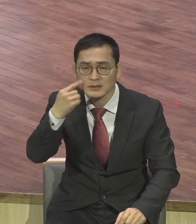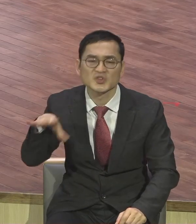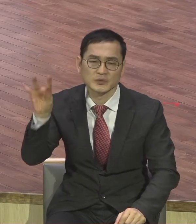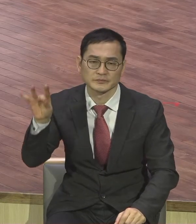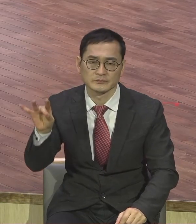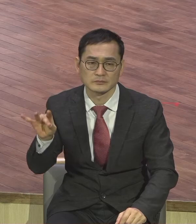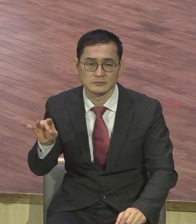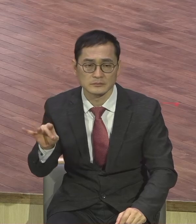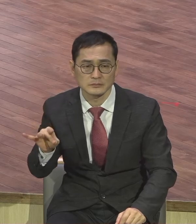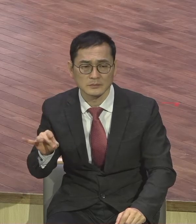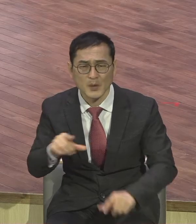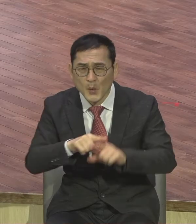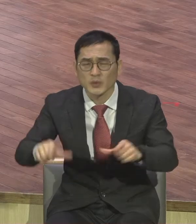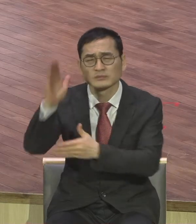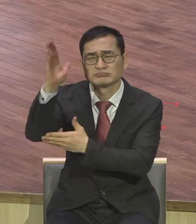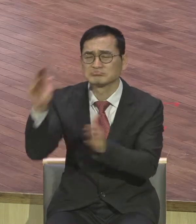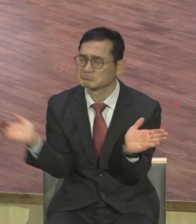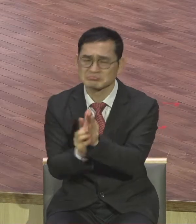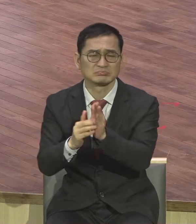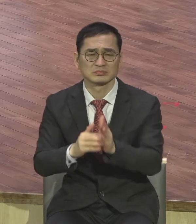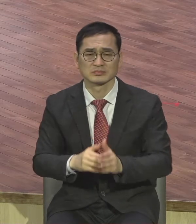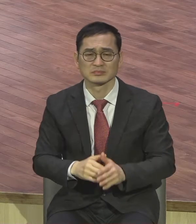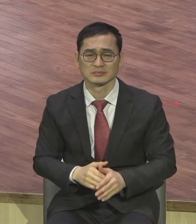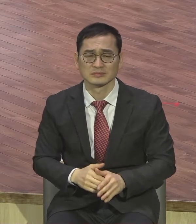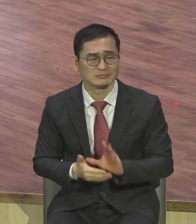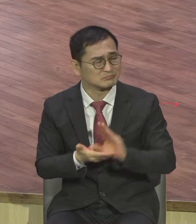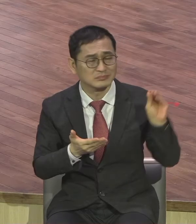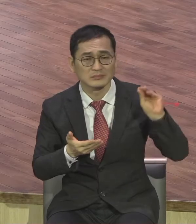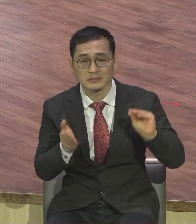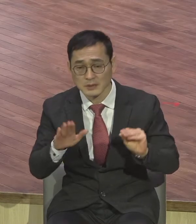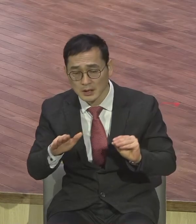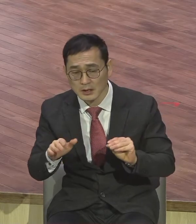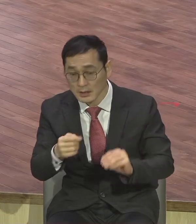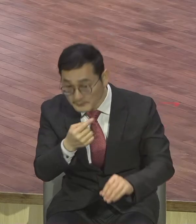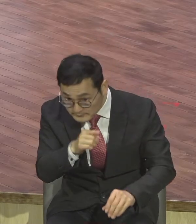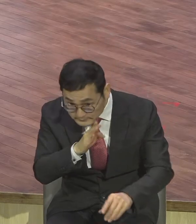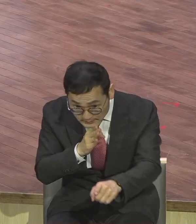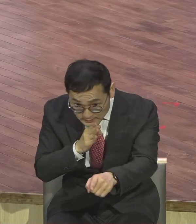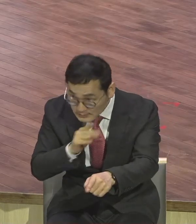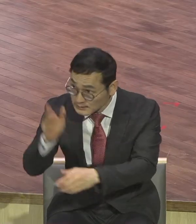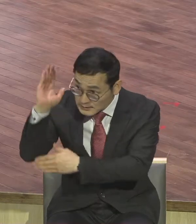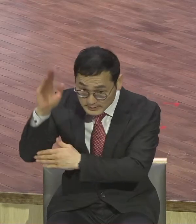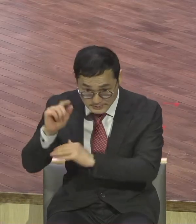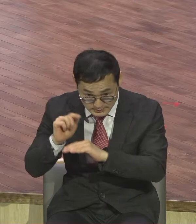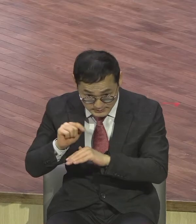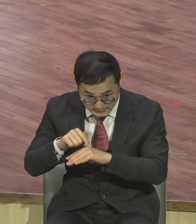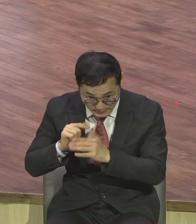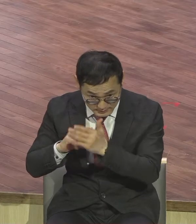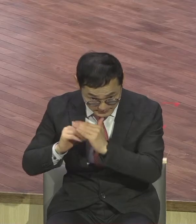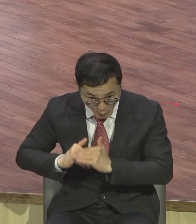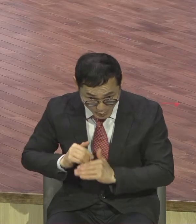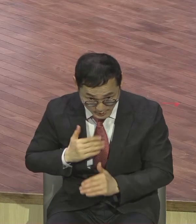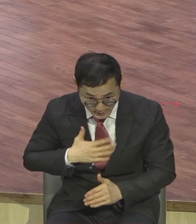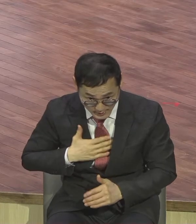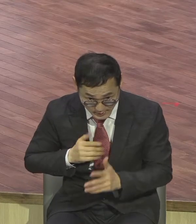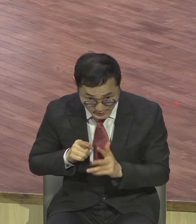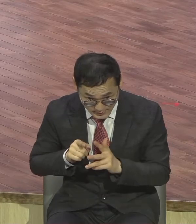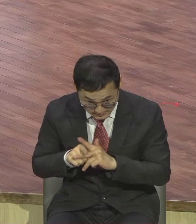없어요 이렇게 확인 질문을 하신 이유가 뭐냐 이 비유 내용은